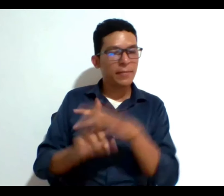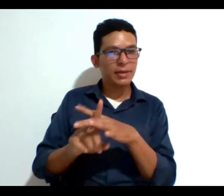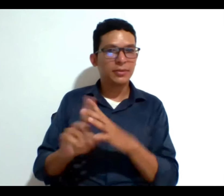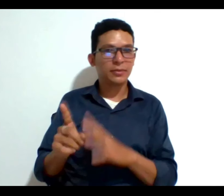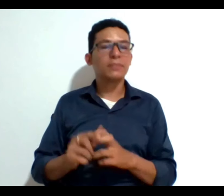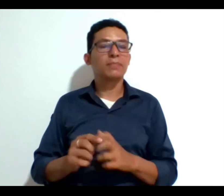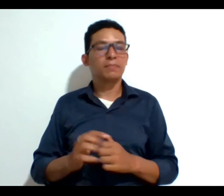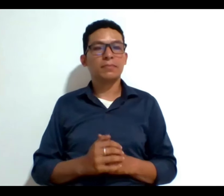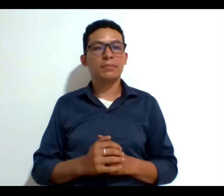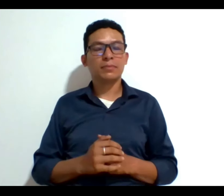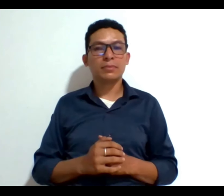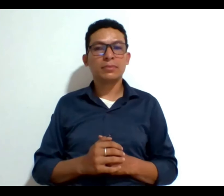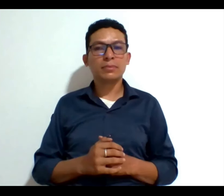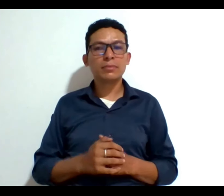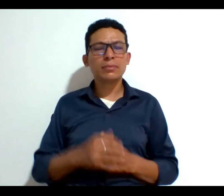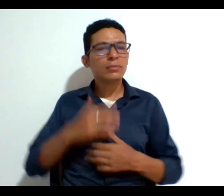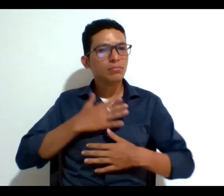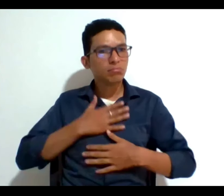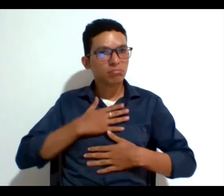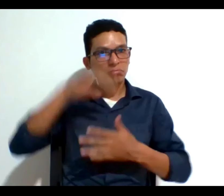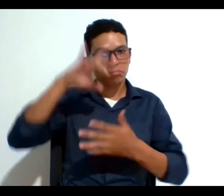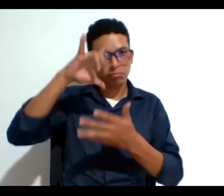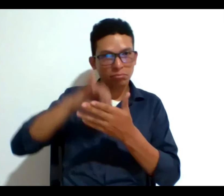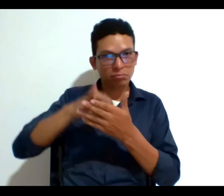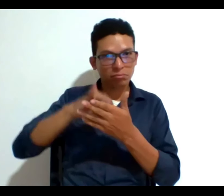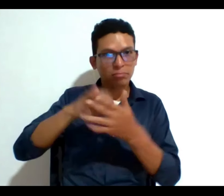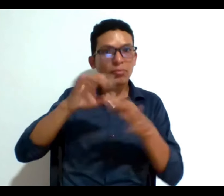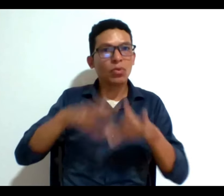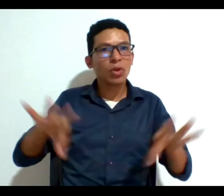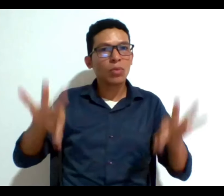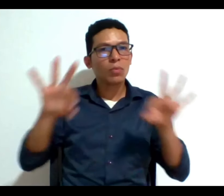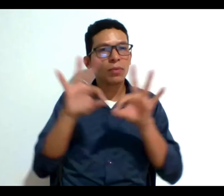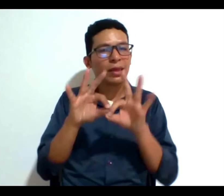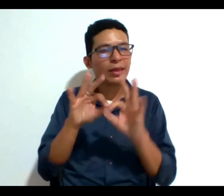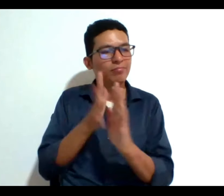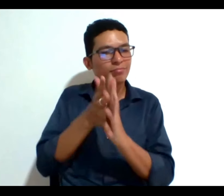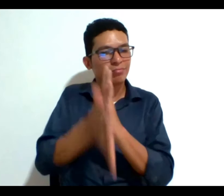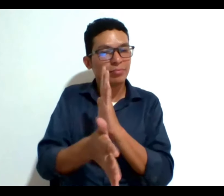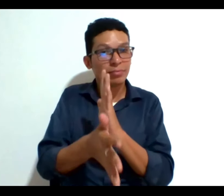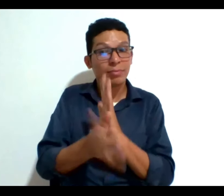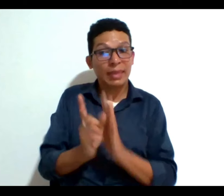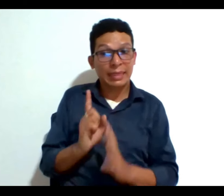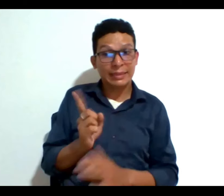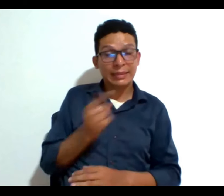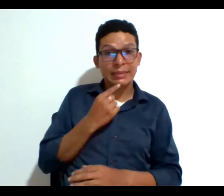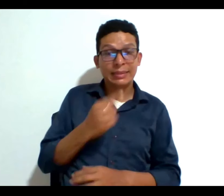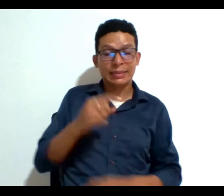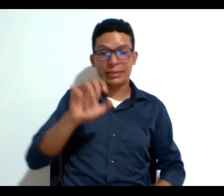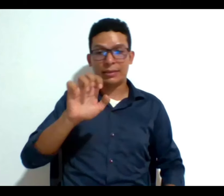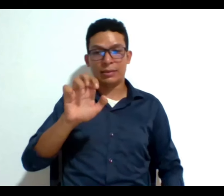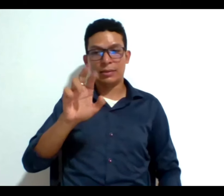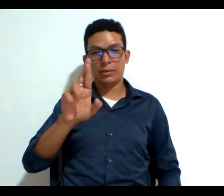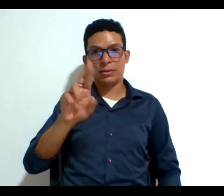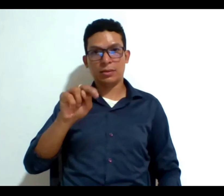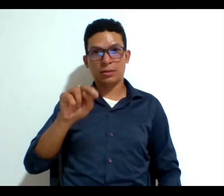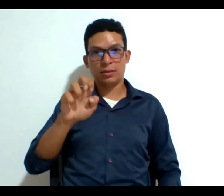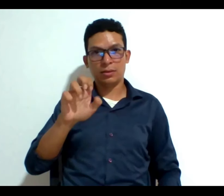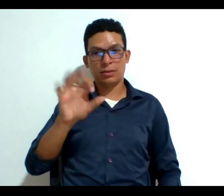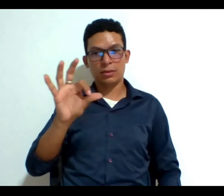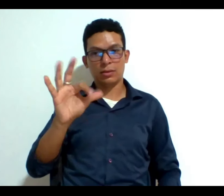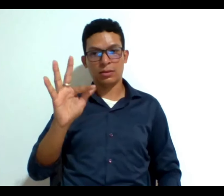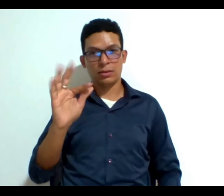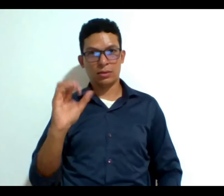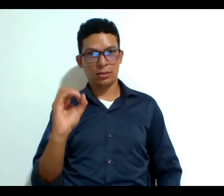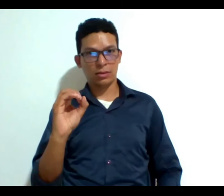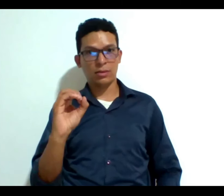y bueno yo creo que es importante precisar que en este caso Ernesto la persona pues con su nombre